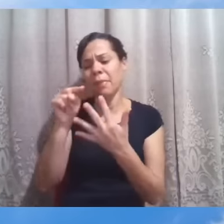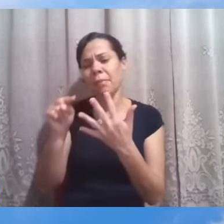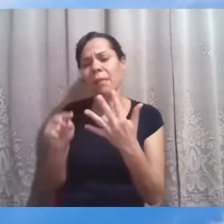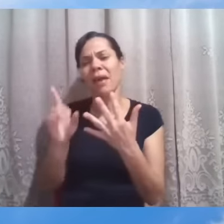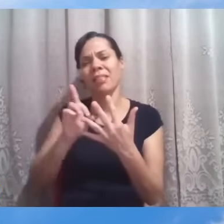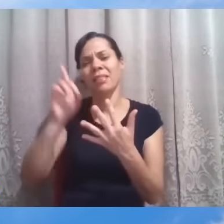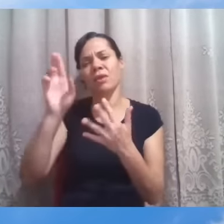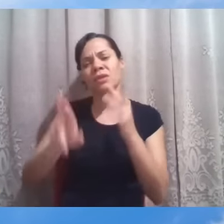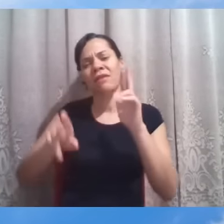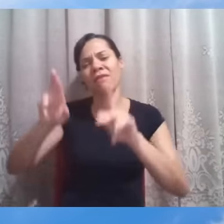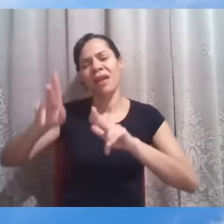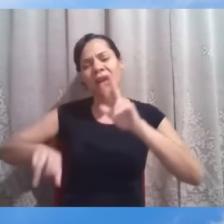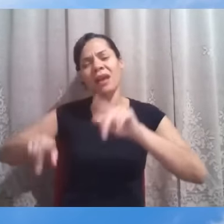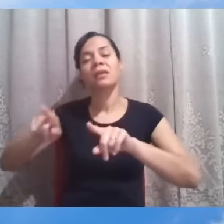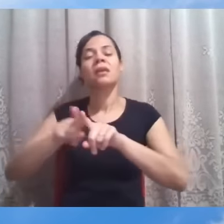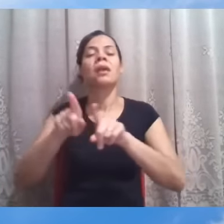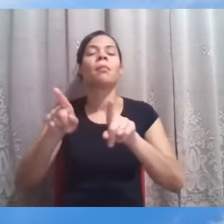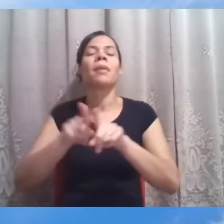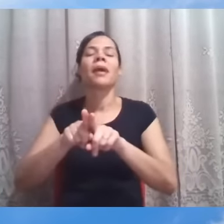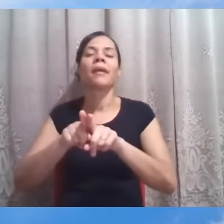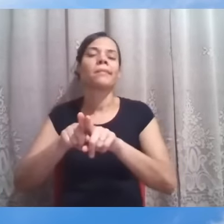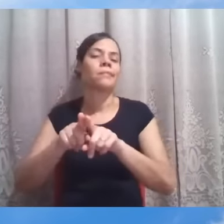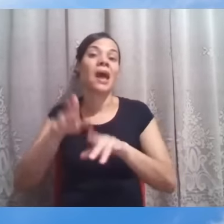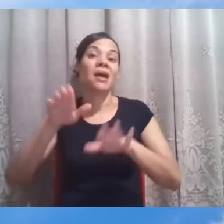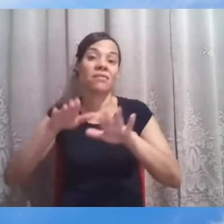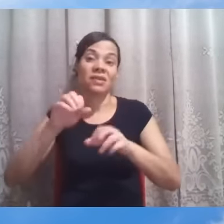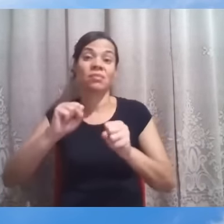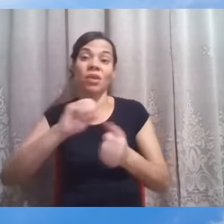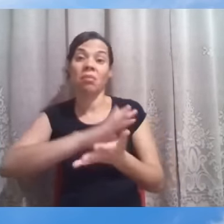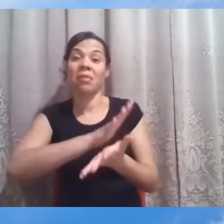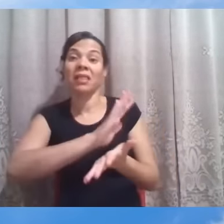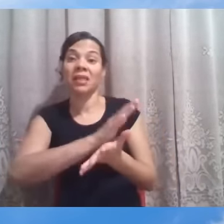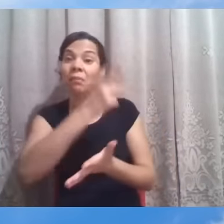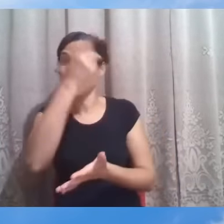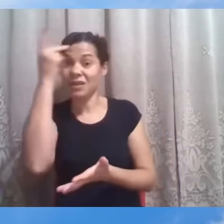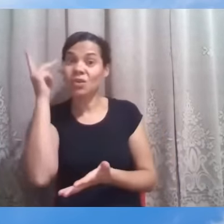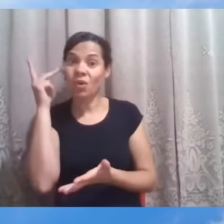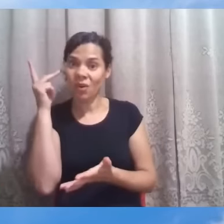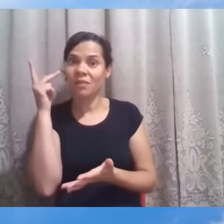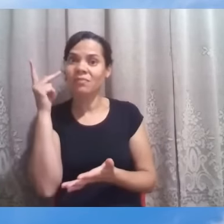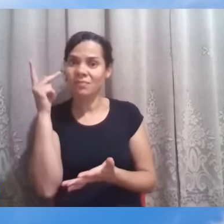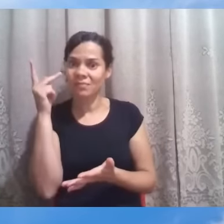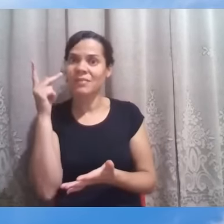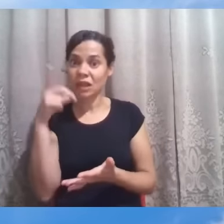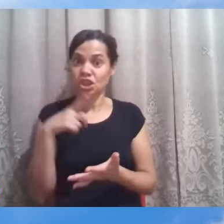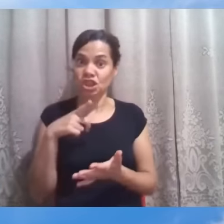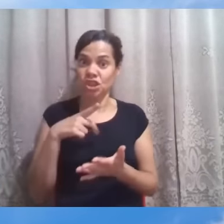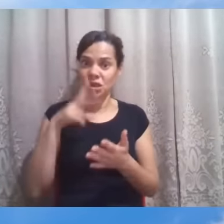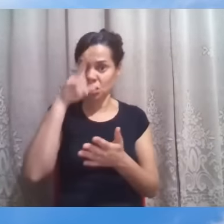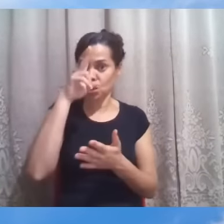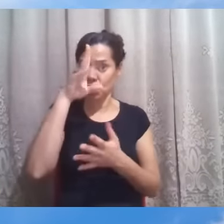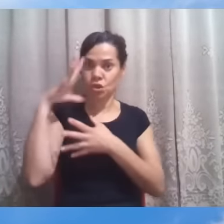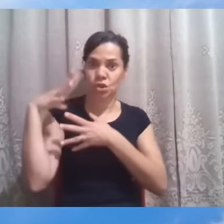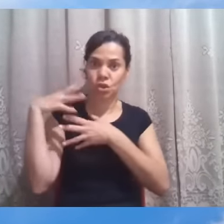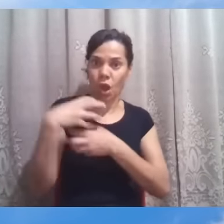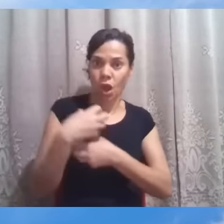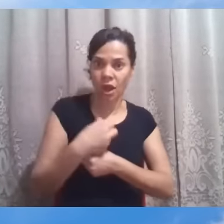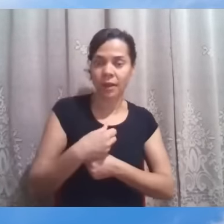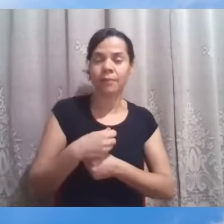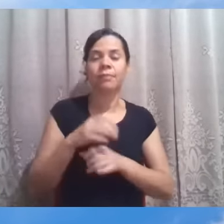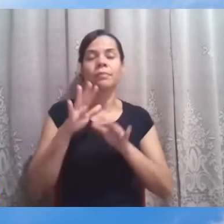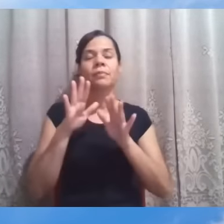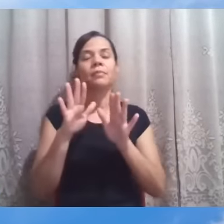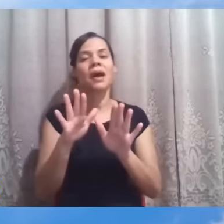sacrifícios até de pessoas existiram em alguns momentos da história do paganismo. Mas ela